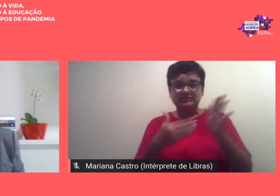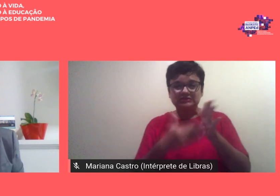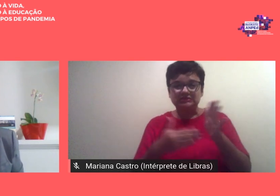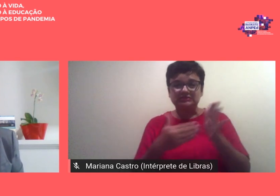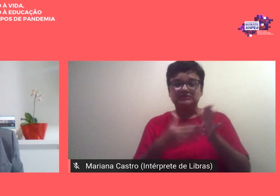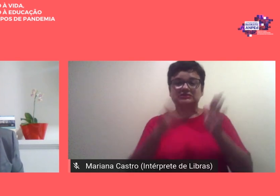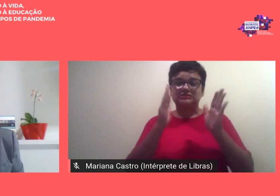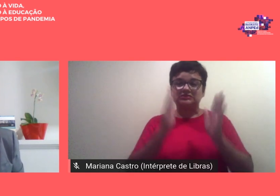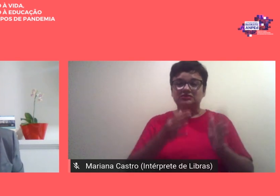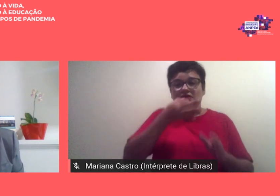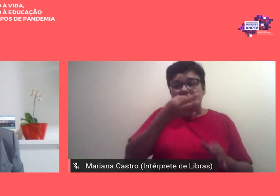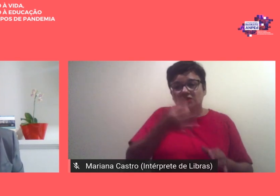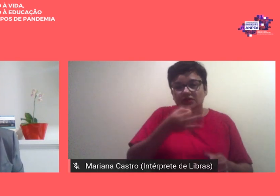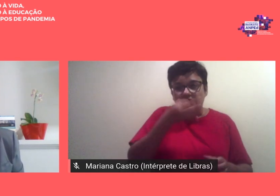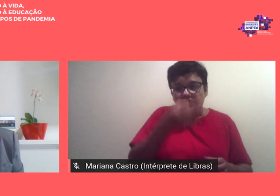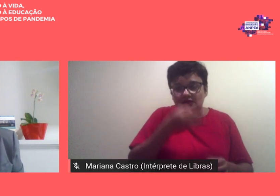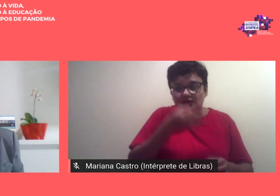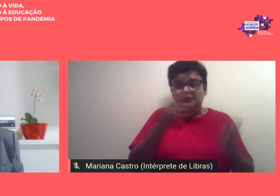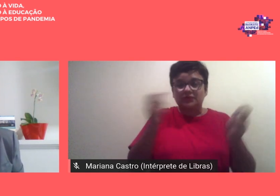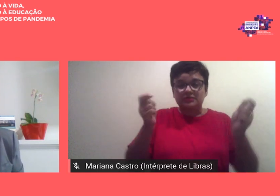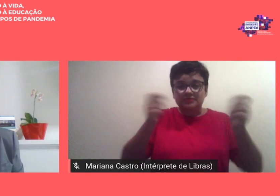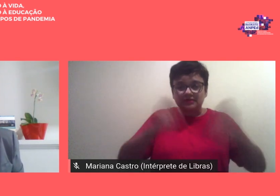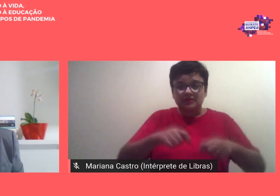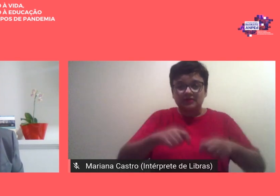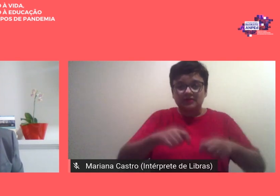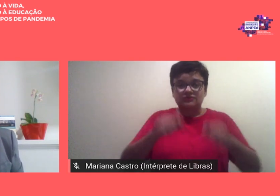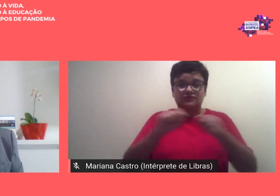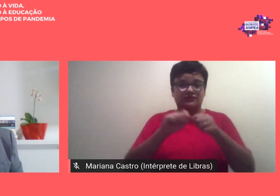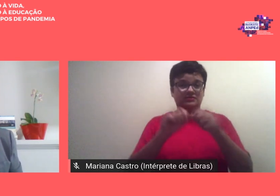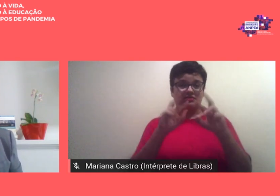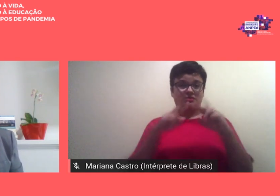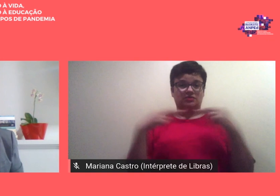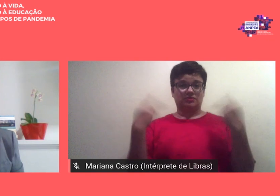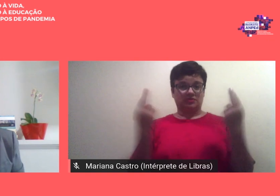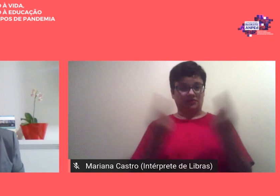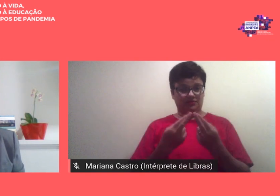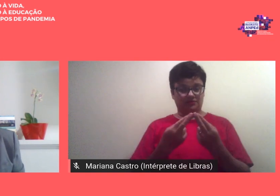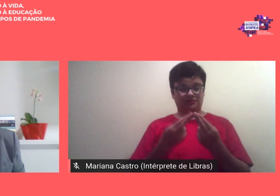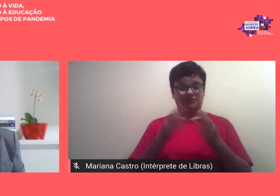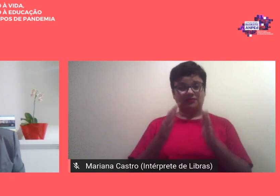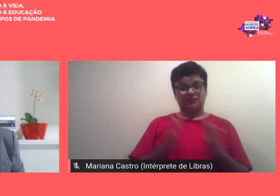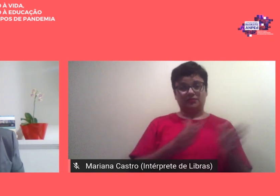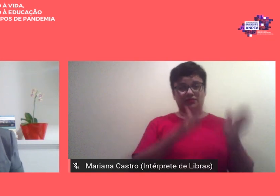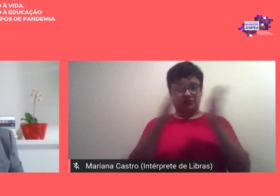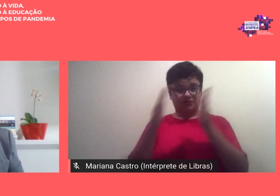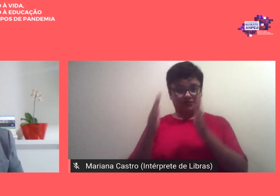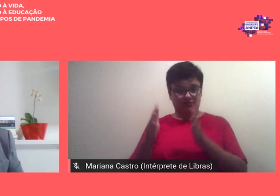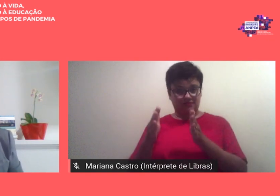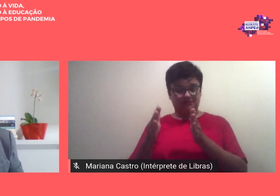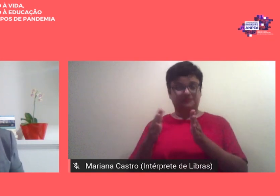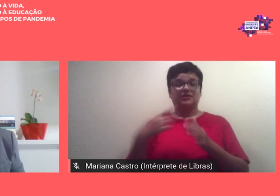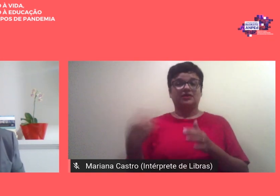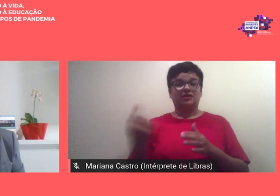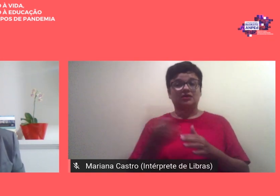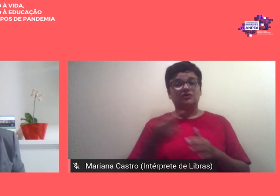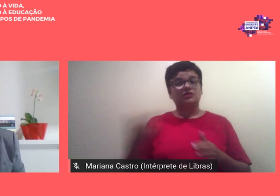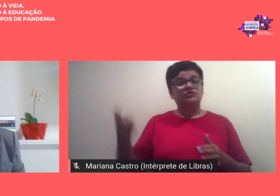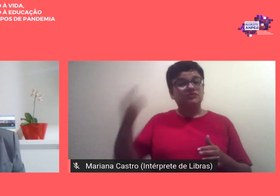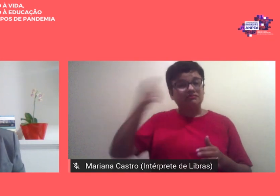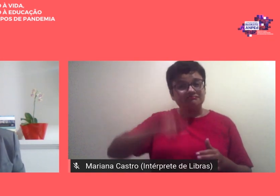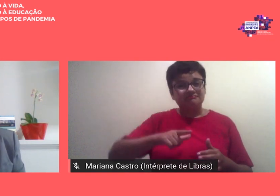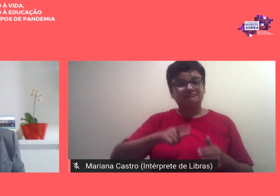a impossibilidade de realizar a reunião por outro lado a conquista de parceiros de